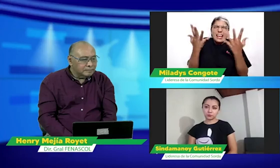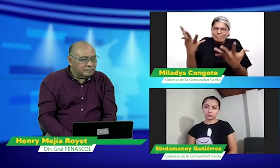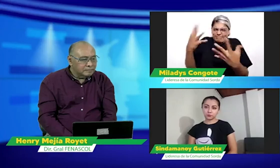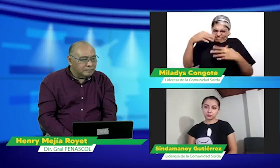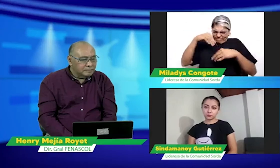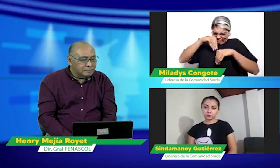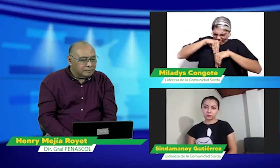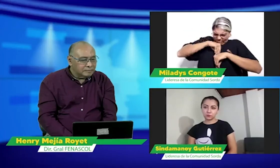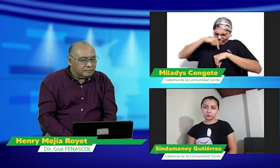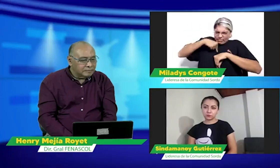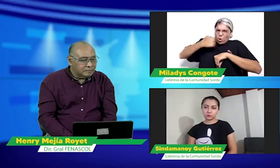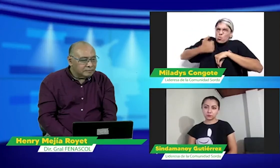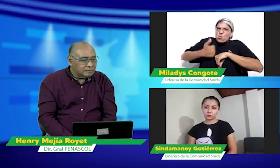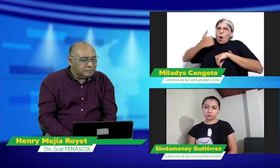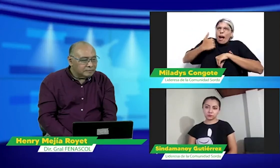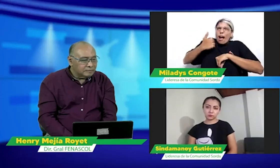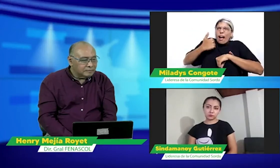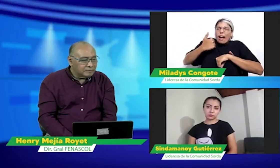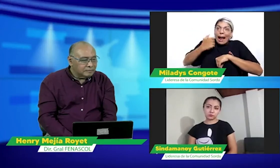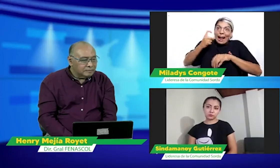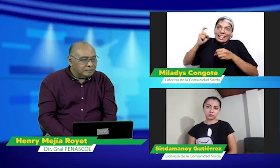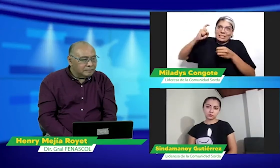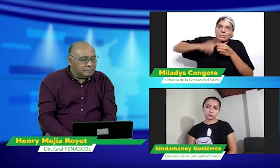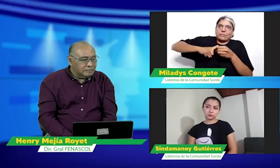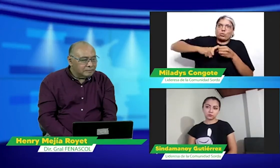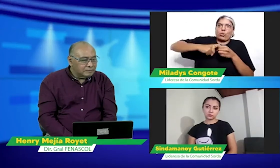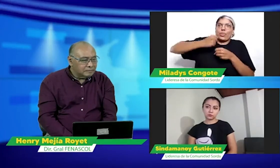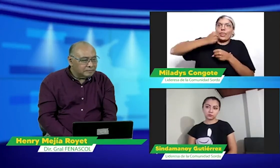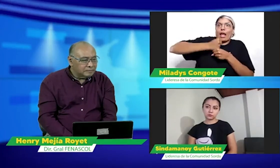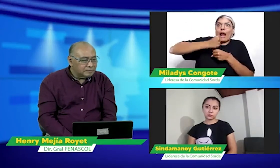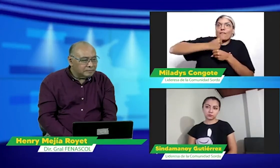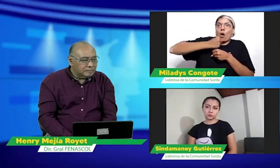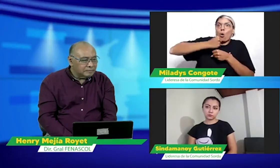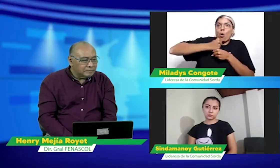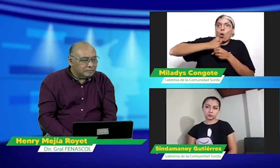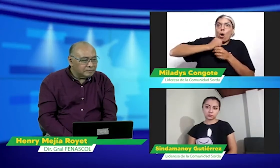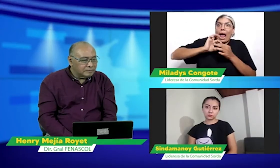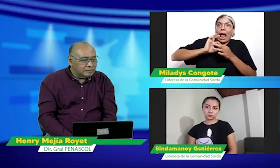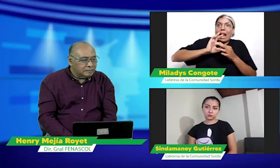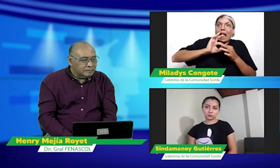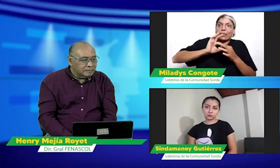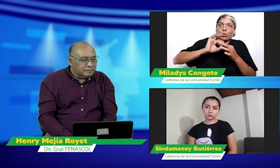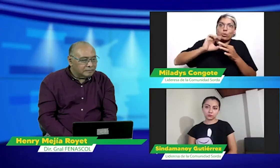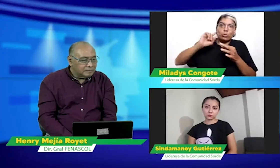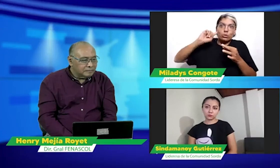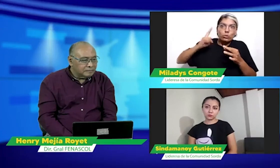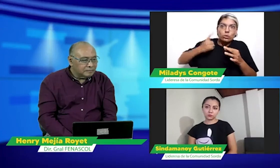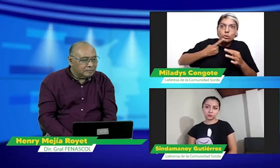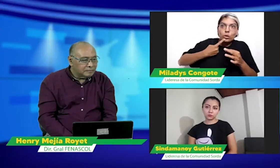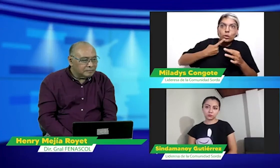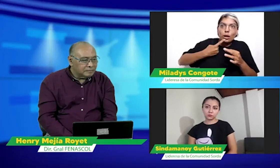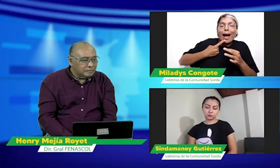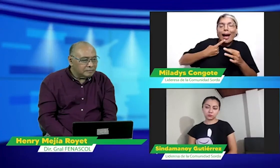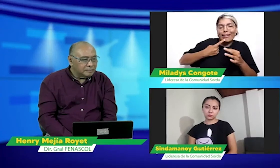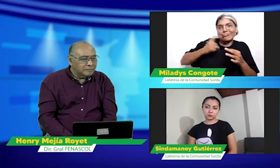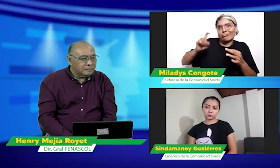más importante que yo quiero dejar aquí es pensar en que debemos pensar en aliados